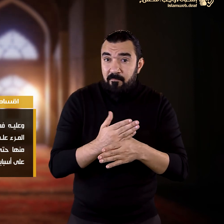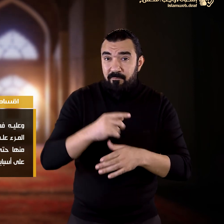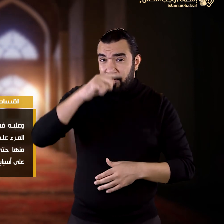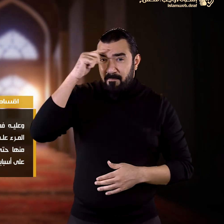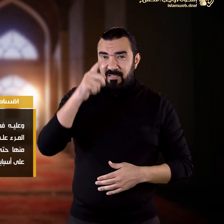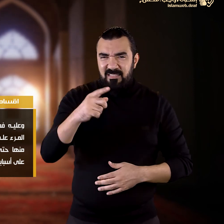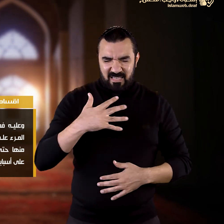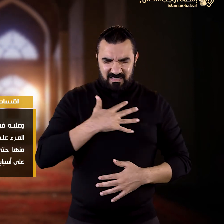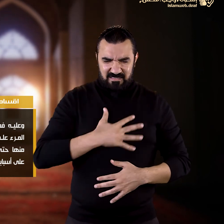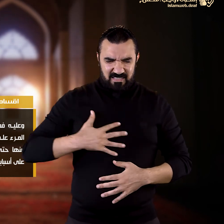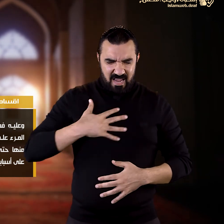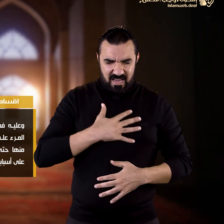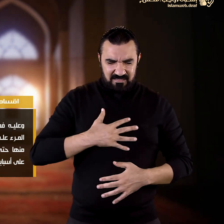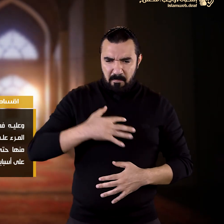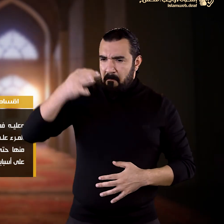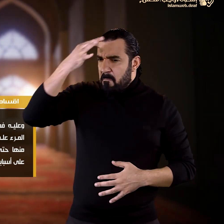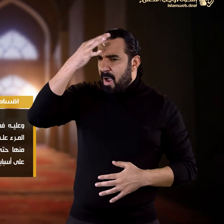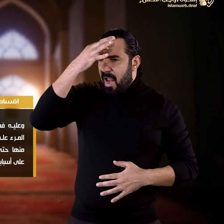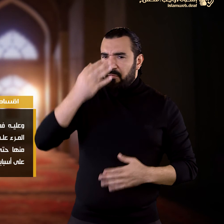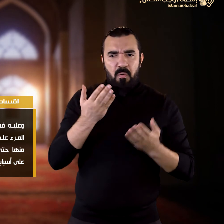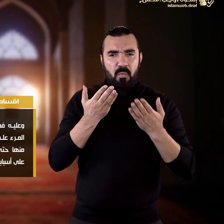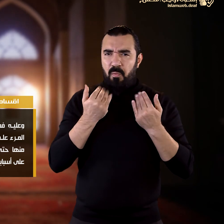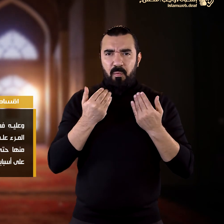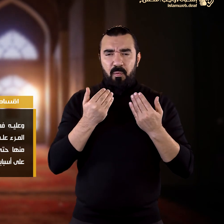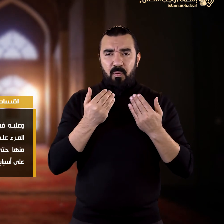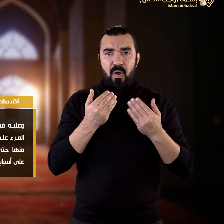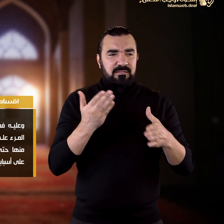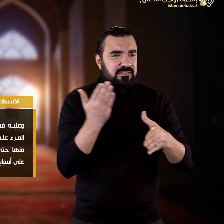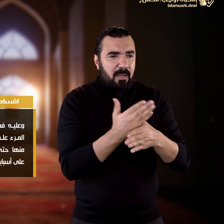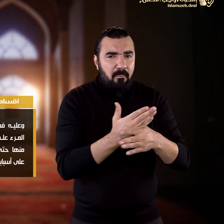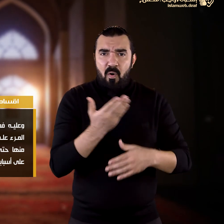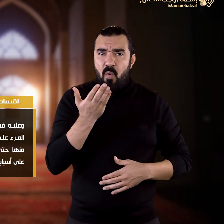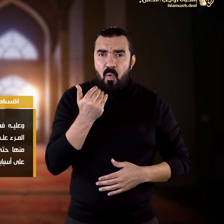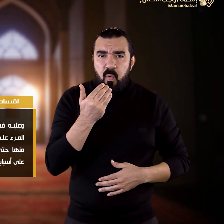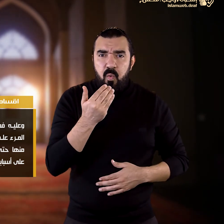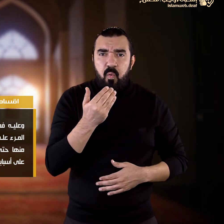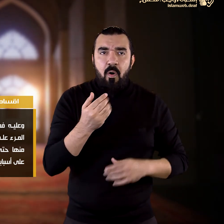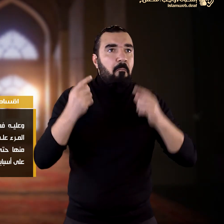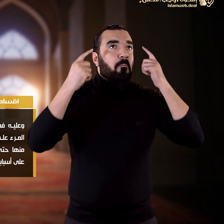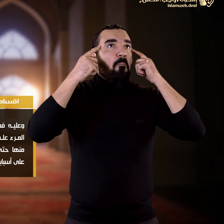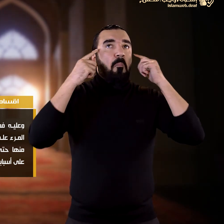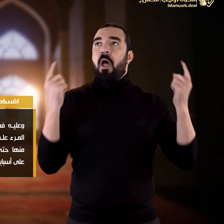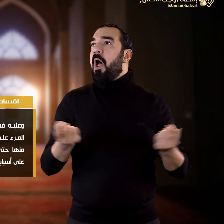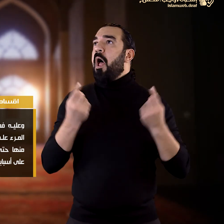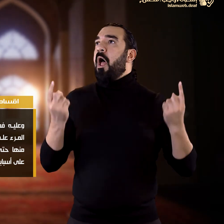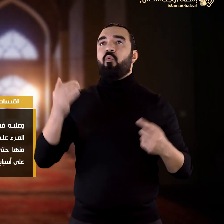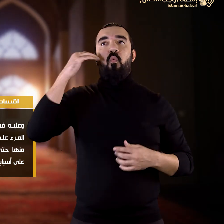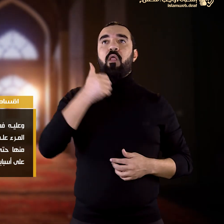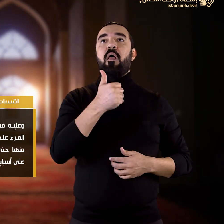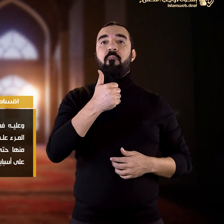من لم يشعر بالمرض ويتعرف على أسبابه لا يمكنه علاجه